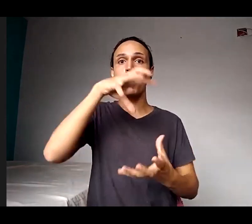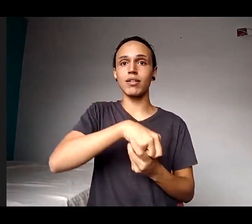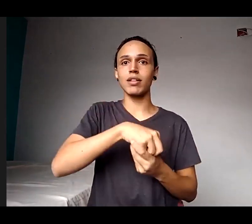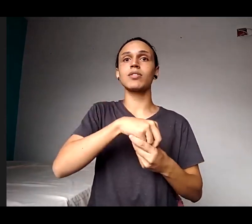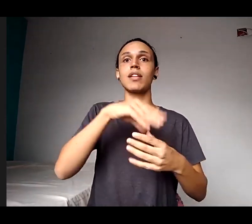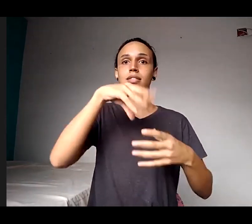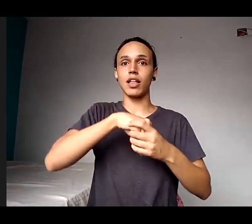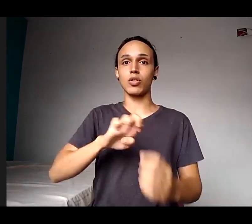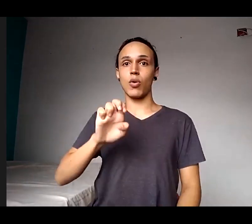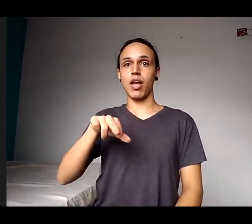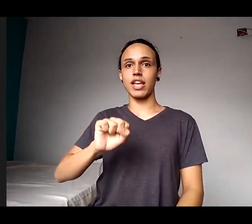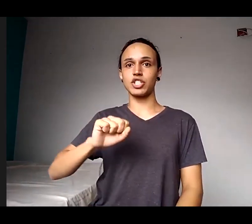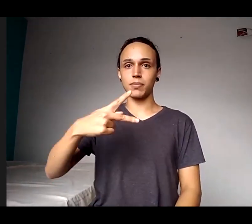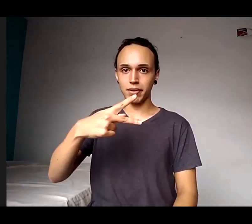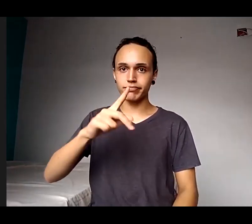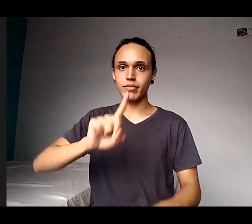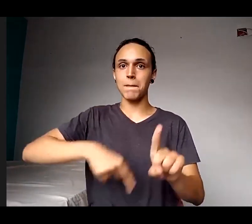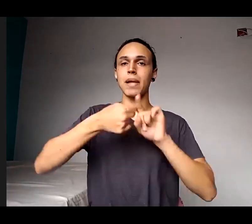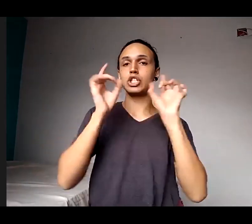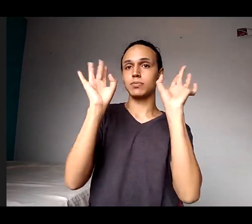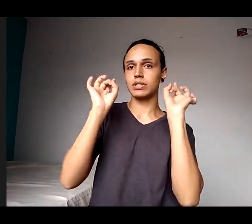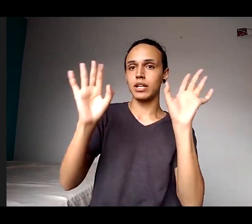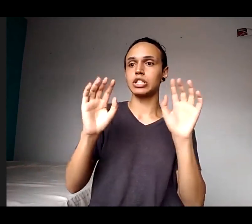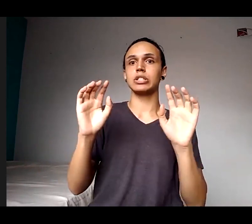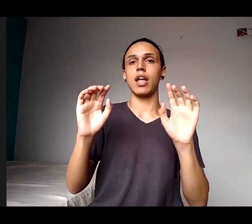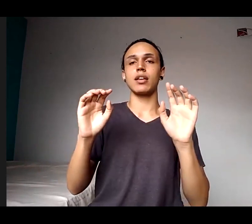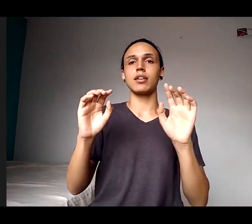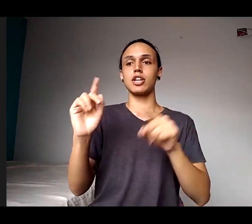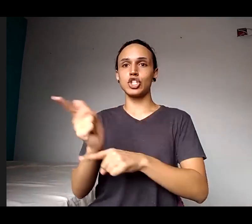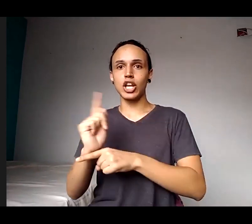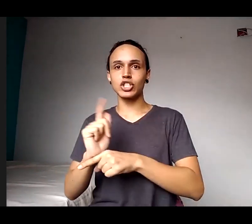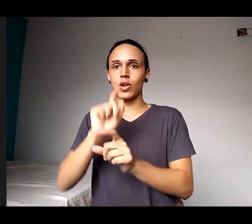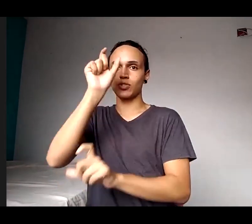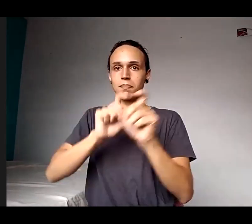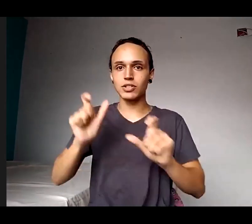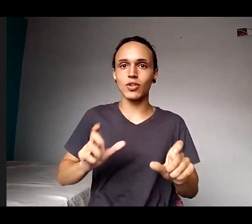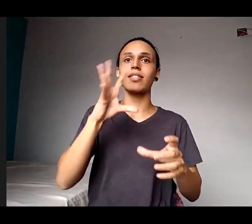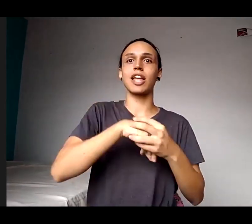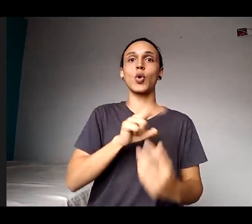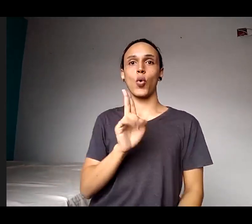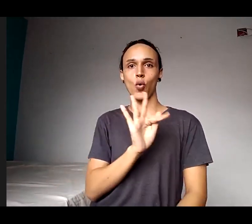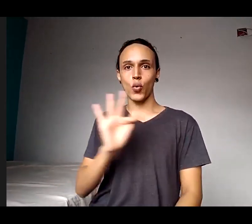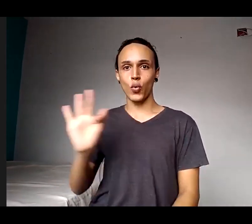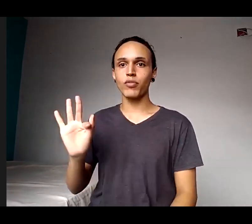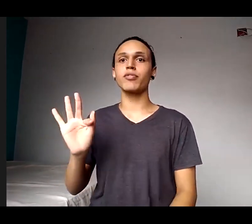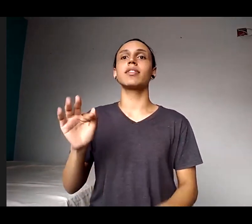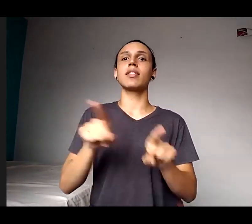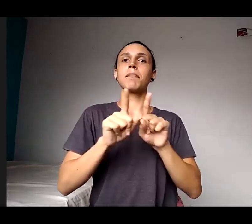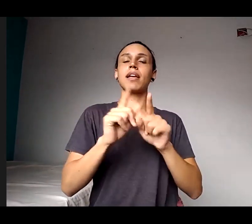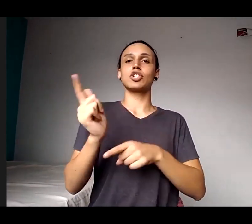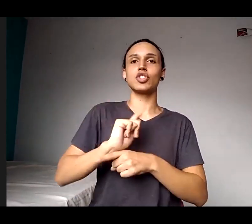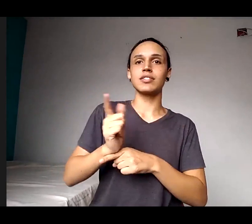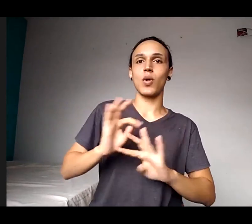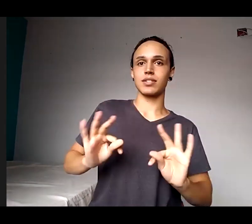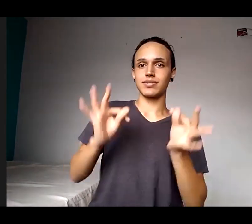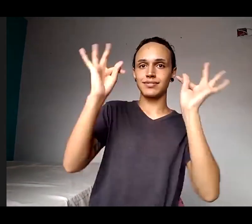pessoas pela Universidade Federal Fluminense, em gestão de organizações de ciência e tecnologia em saúde, também pela ENSP